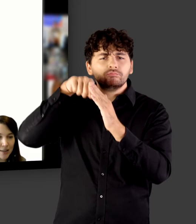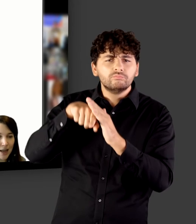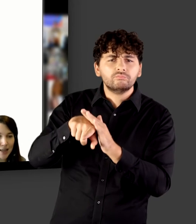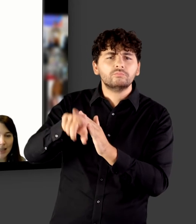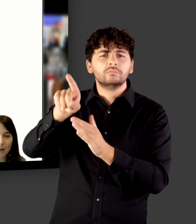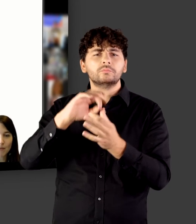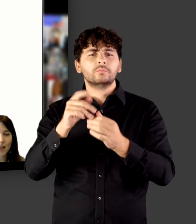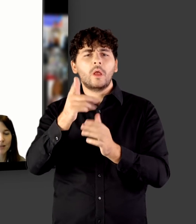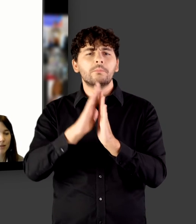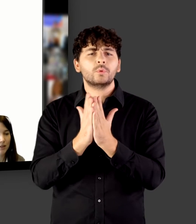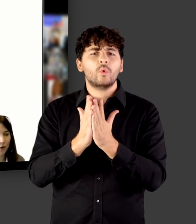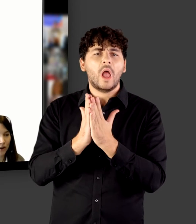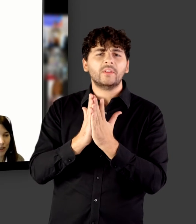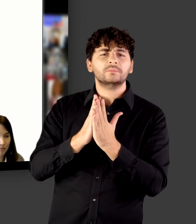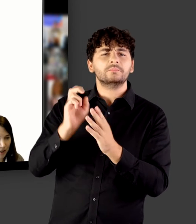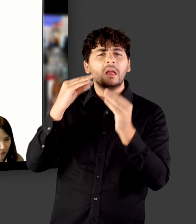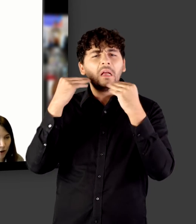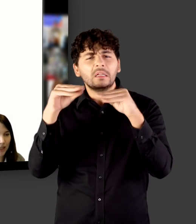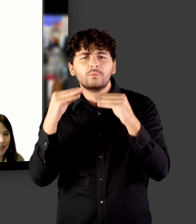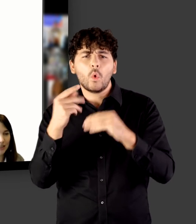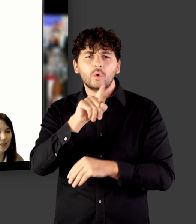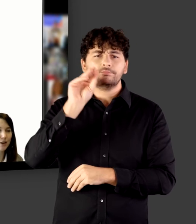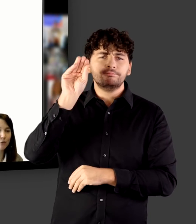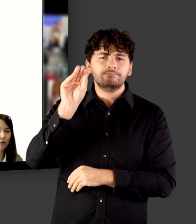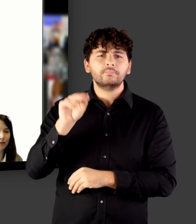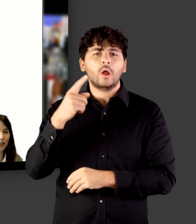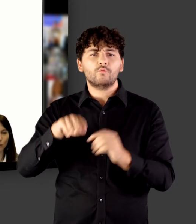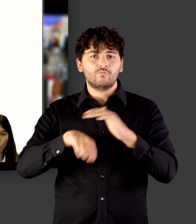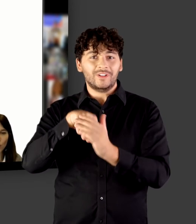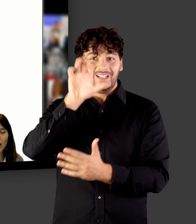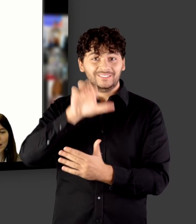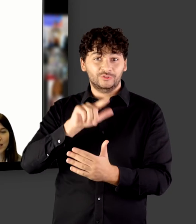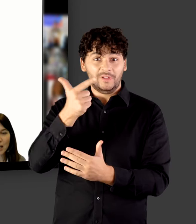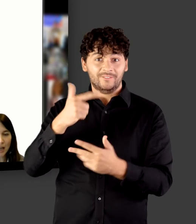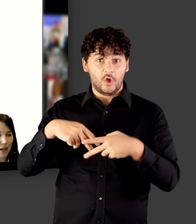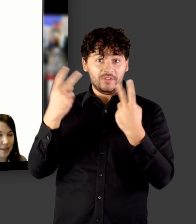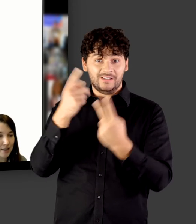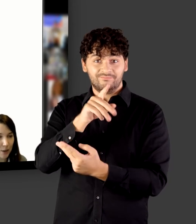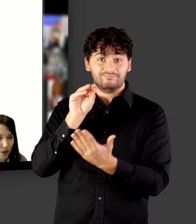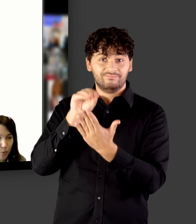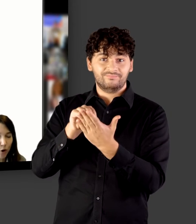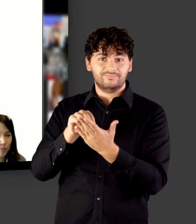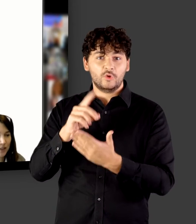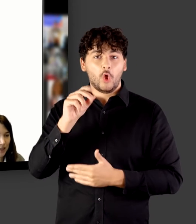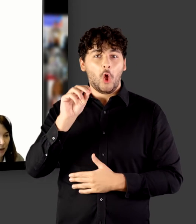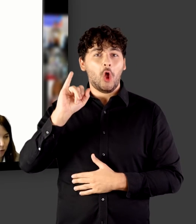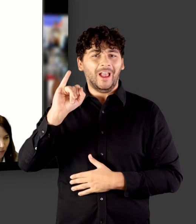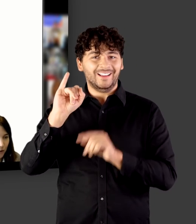eingegeben werden. Sie können dann den Volltext der Zweitveröffentlichung hochladen. Eine DOI bekommen Sie dann automatisch